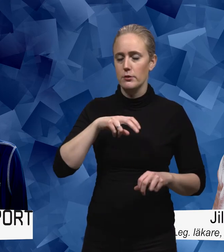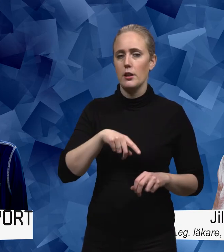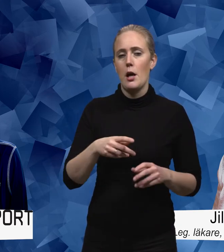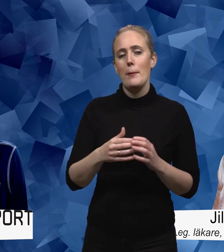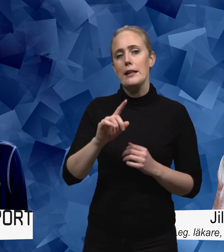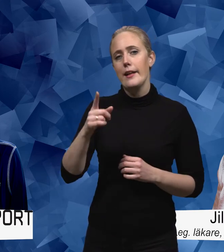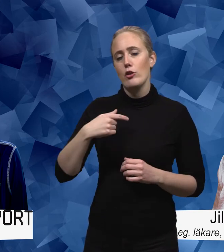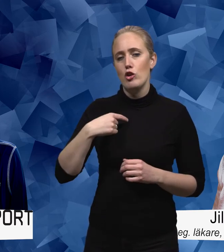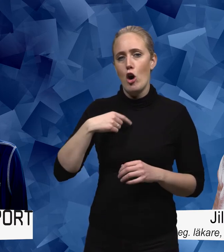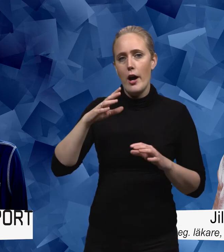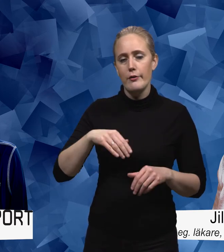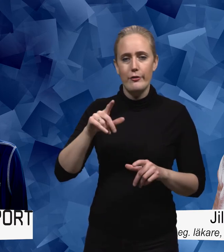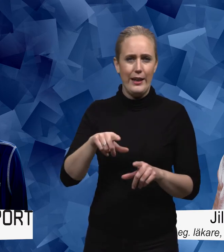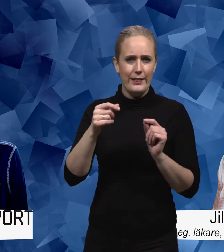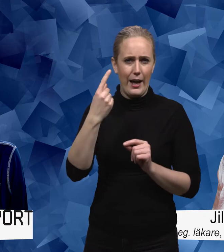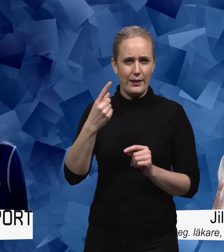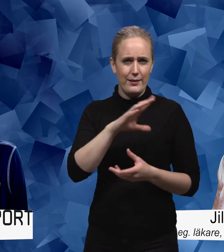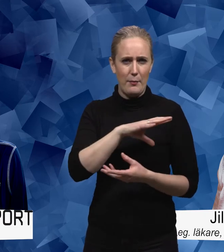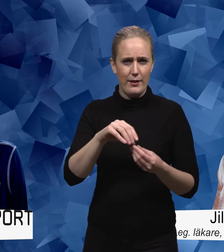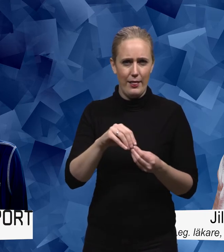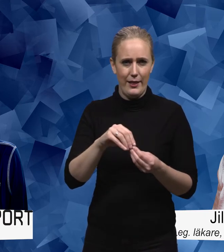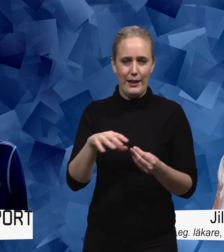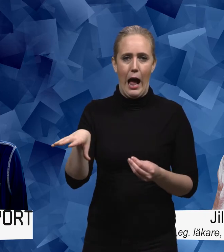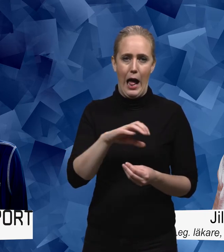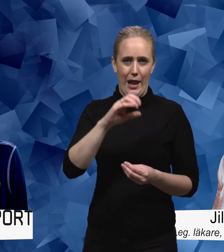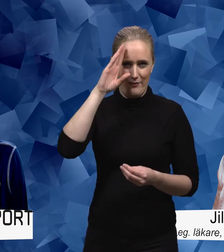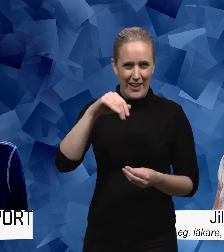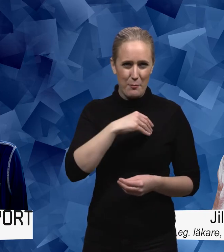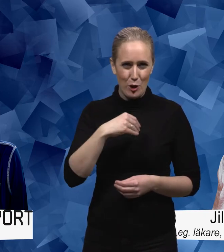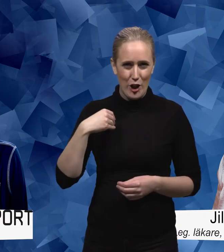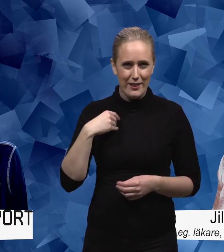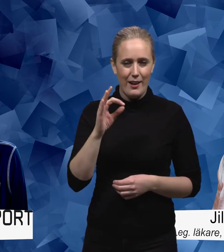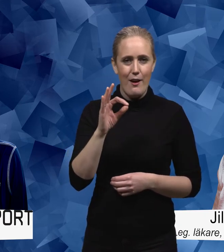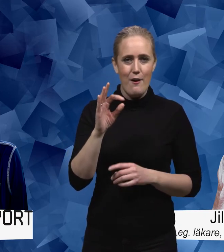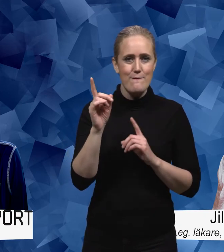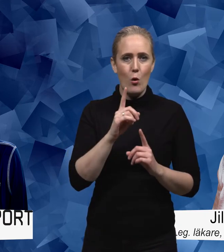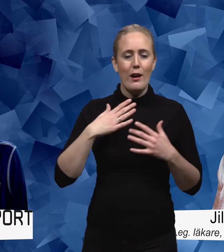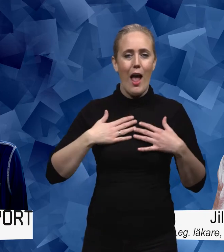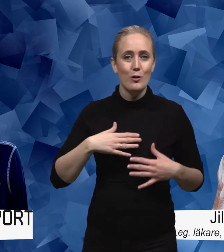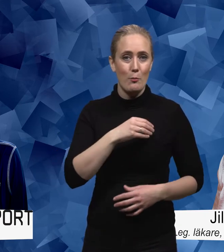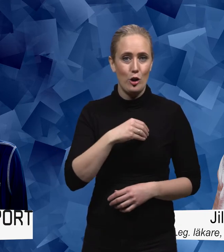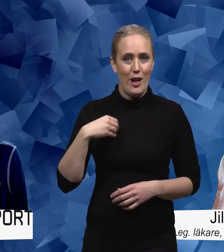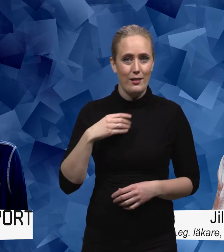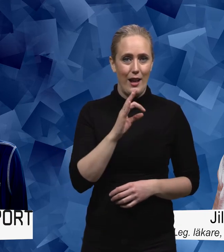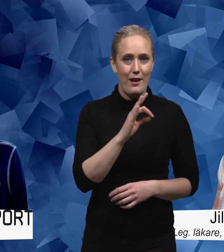sammanställning som den myndighet som alla känner till idag nu väldigt väl Folkhälsomyndigheten gjorde